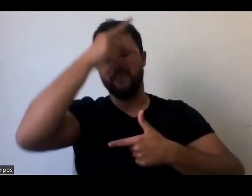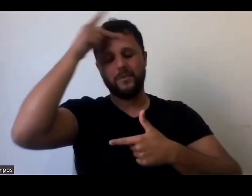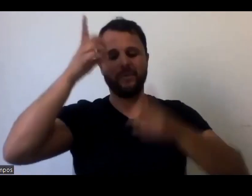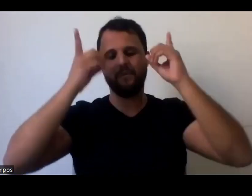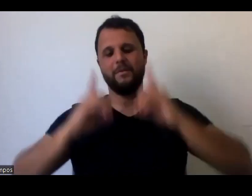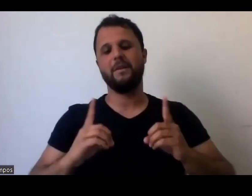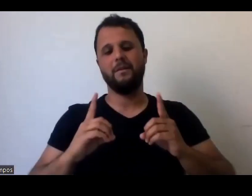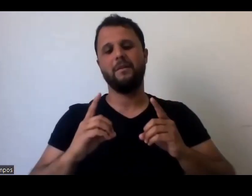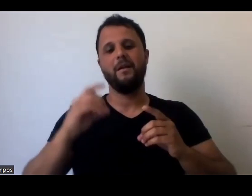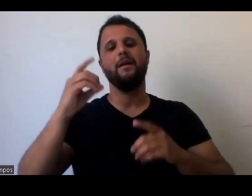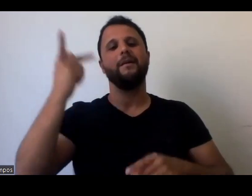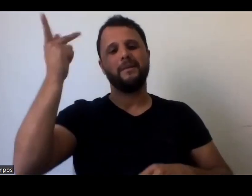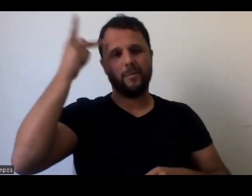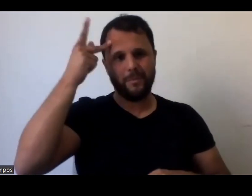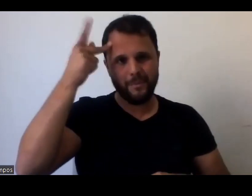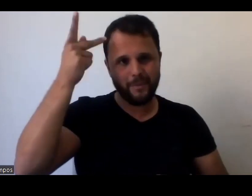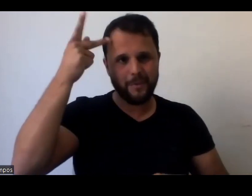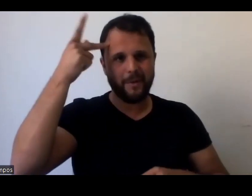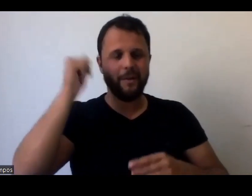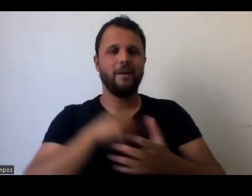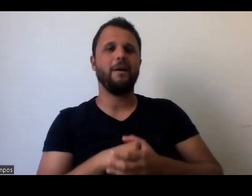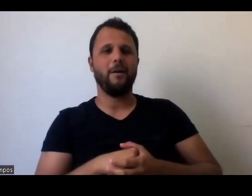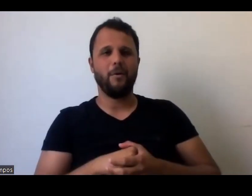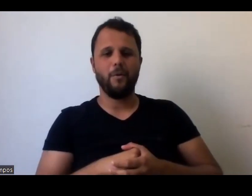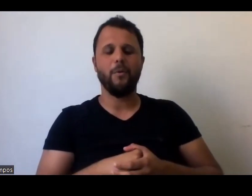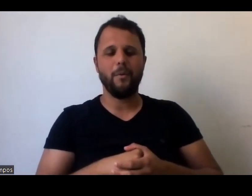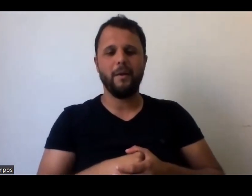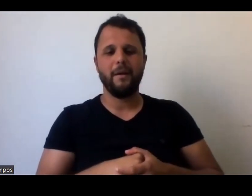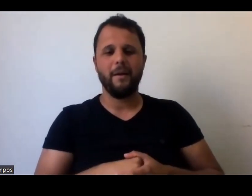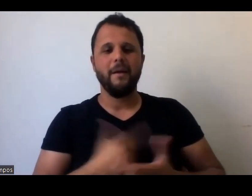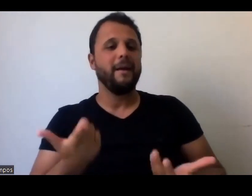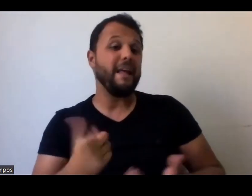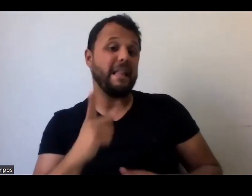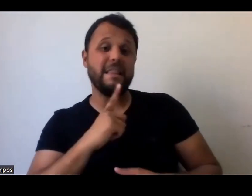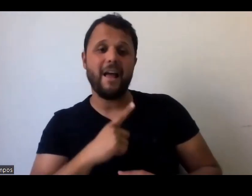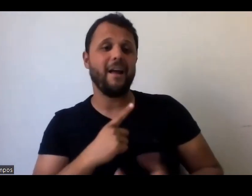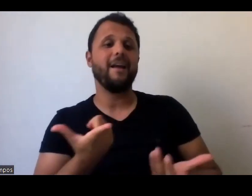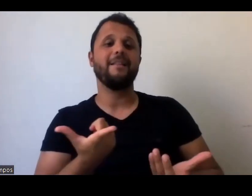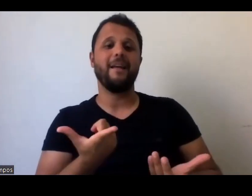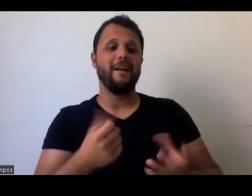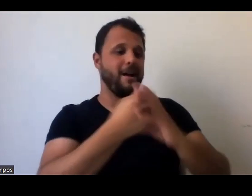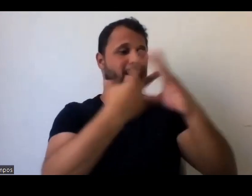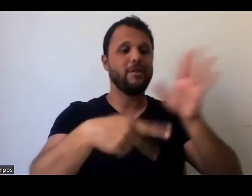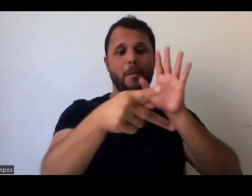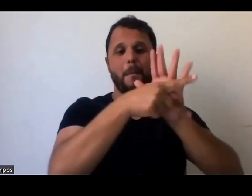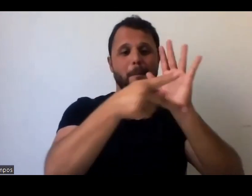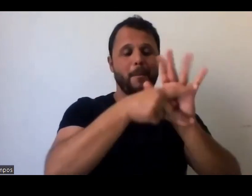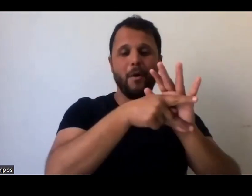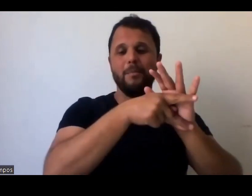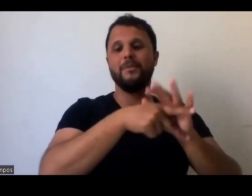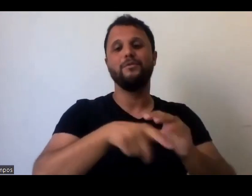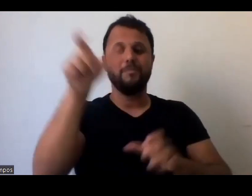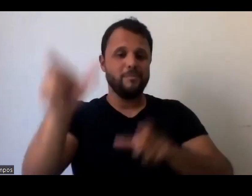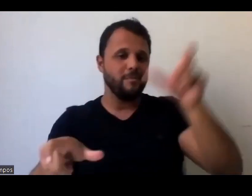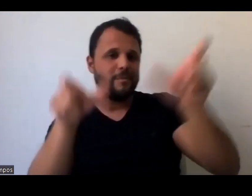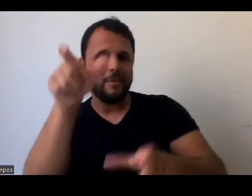partir, né, da, né, da singularidade das deficiências, né, nos corpos. Então, quando ela traz